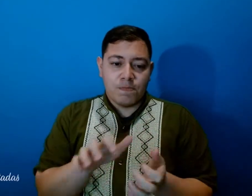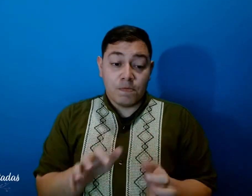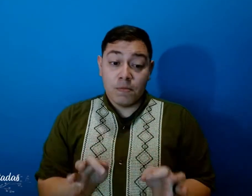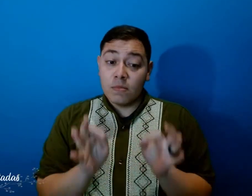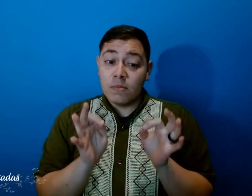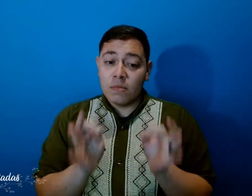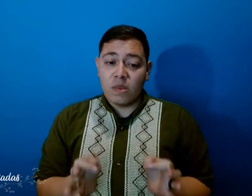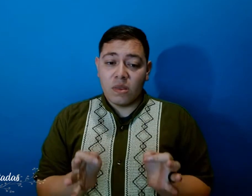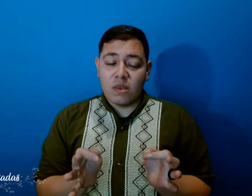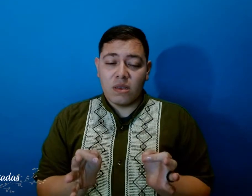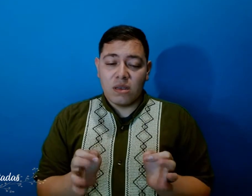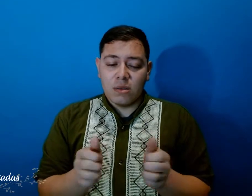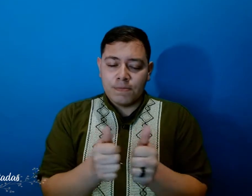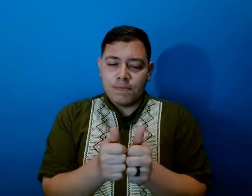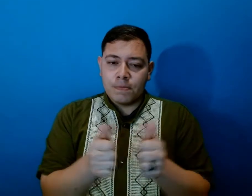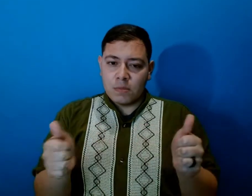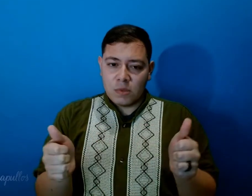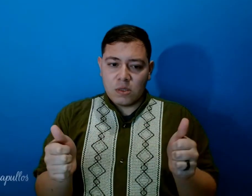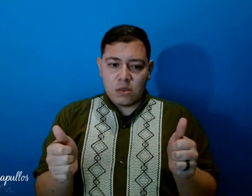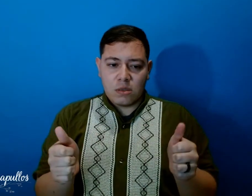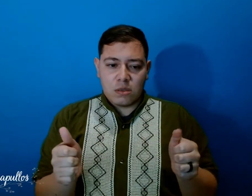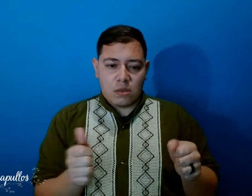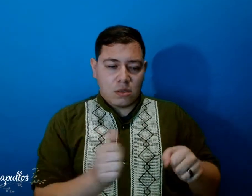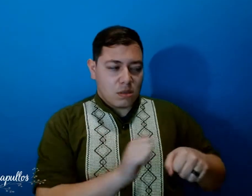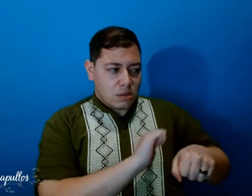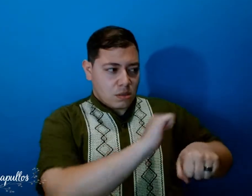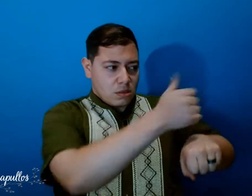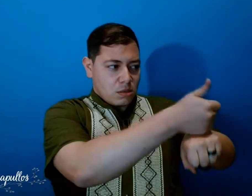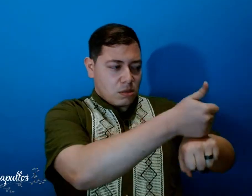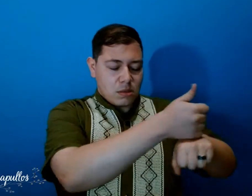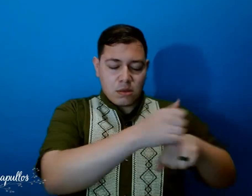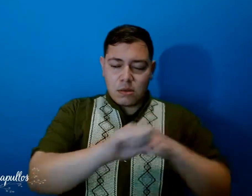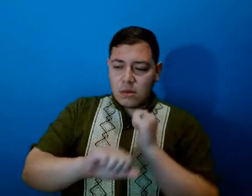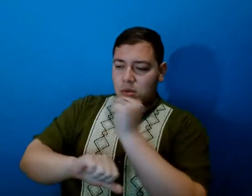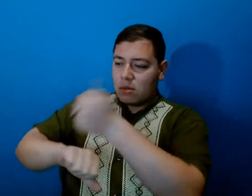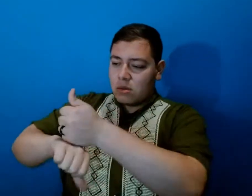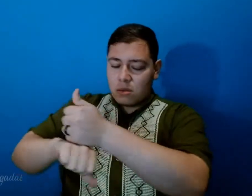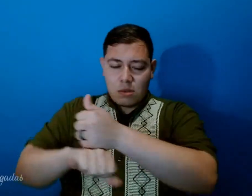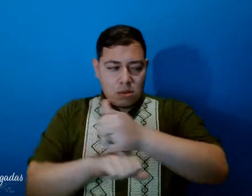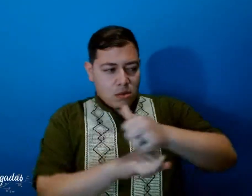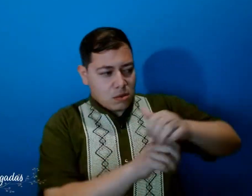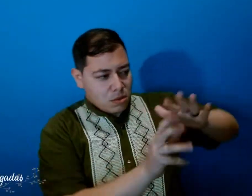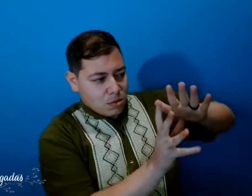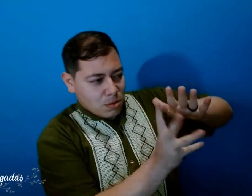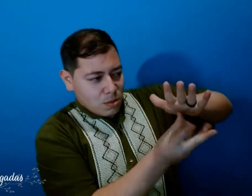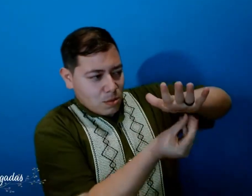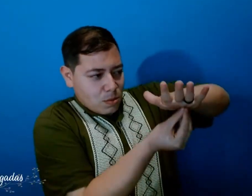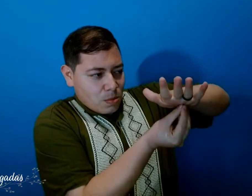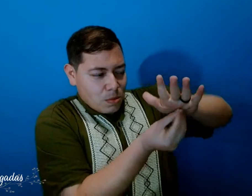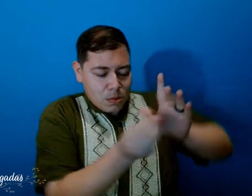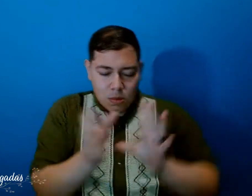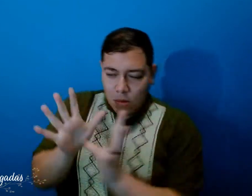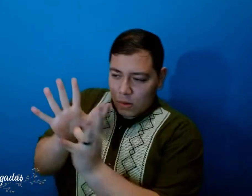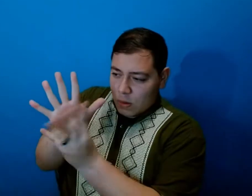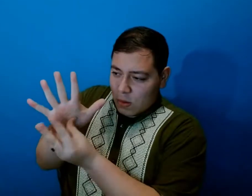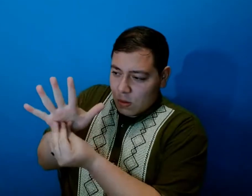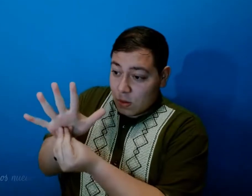Desorientadas, en dos capullos, bien abrigadas Con